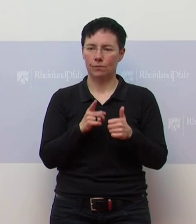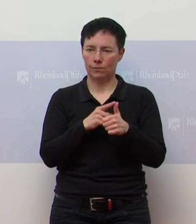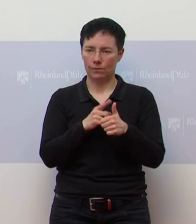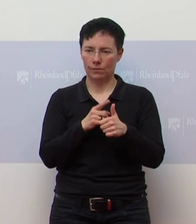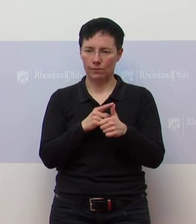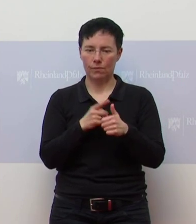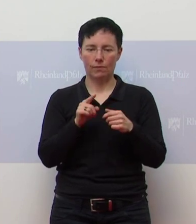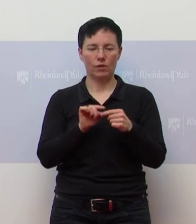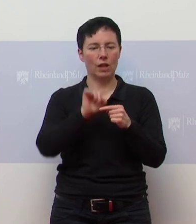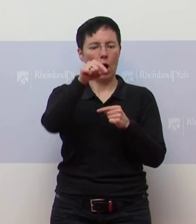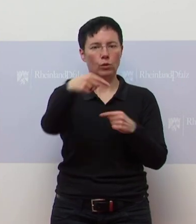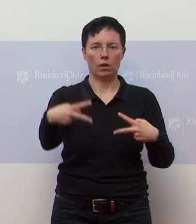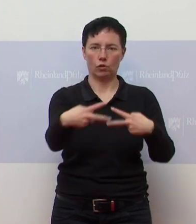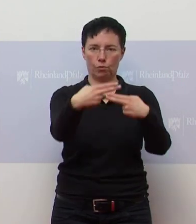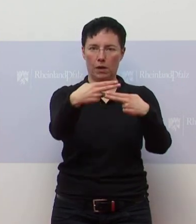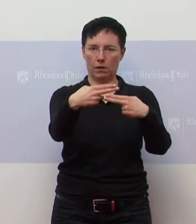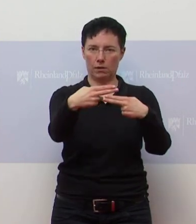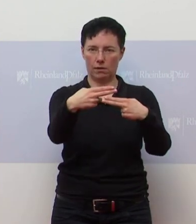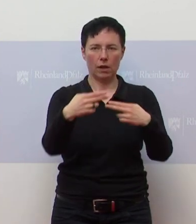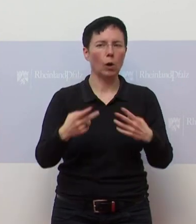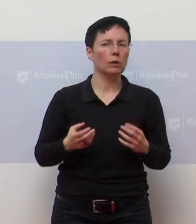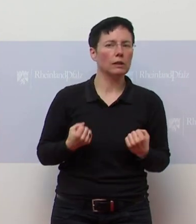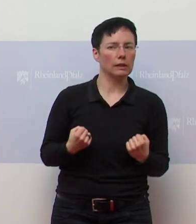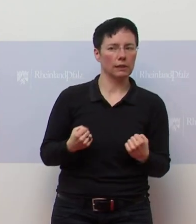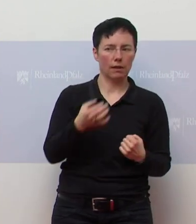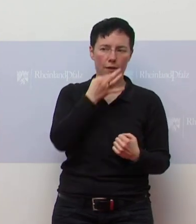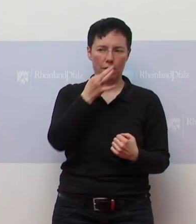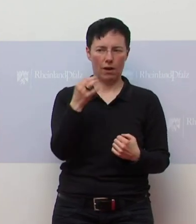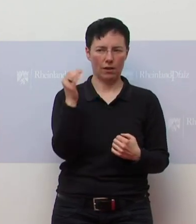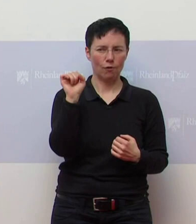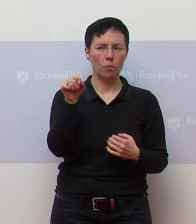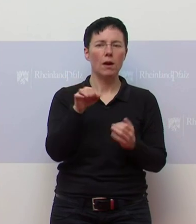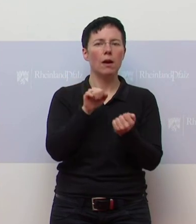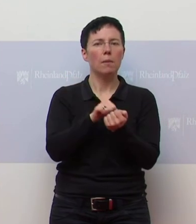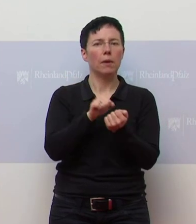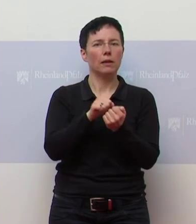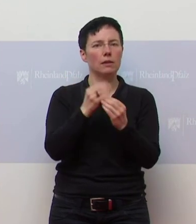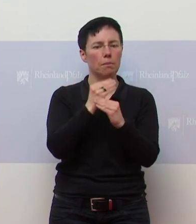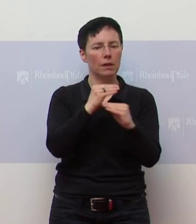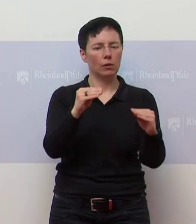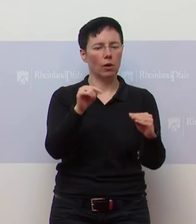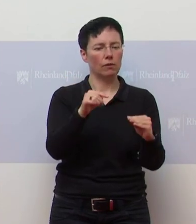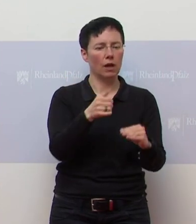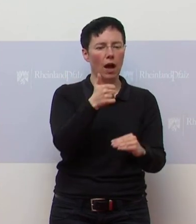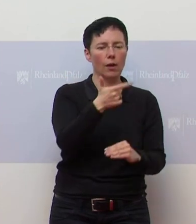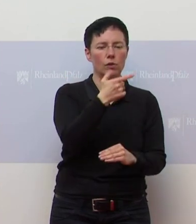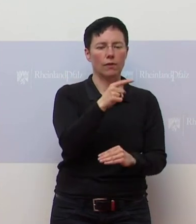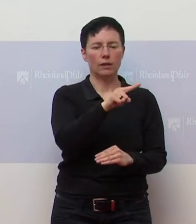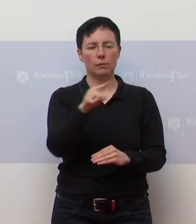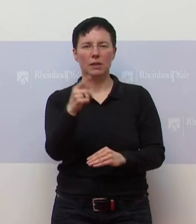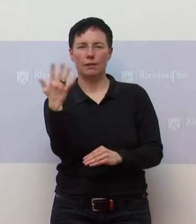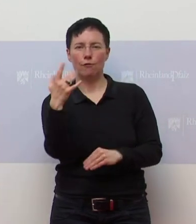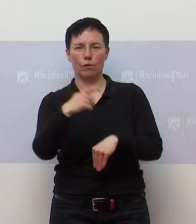Ausgangsbeschränkungen. Nur sicherheitshalber, da hatte ich jetzt nämlich in der Pressemitteilung diesen Taktus mit 21 bis 5 Uhr eine